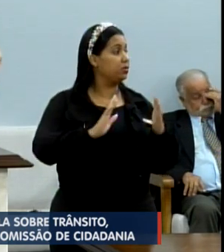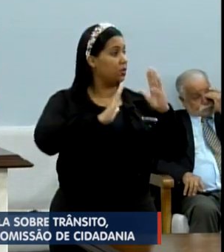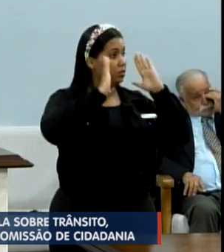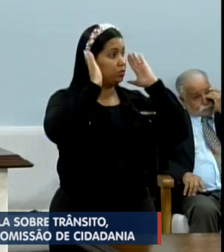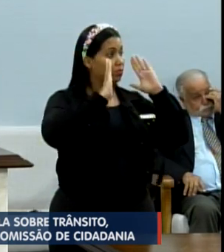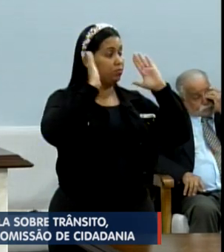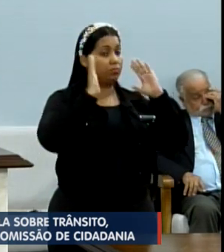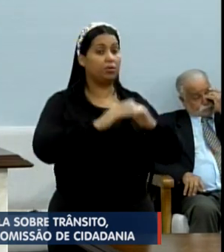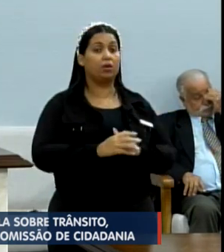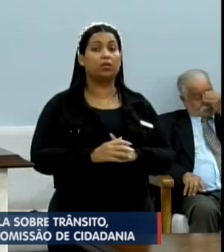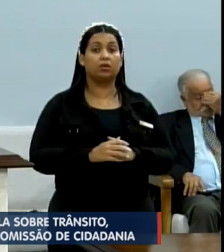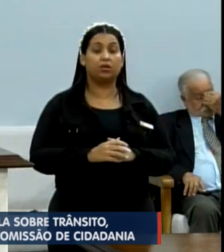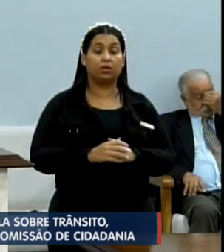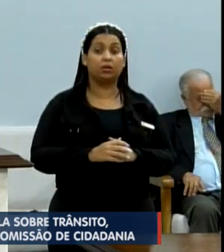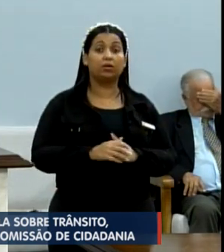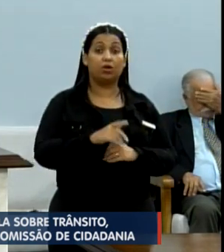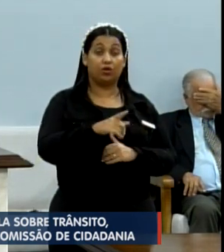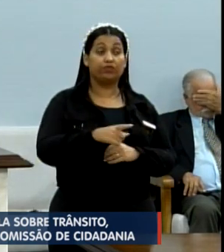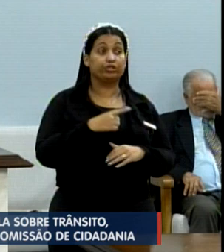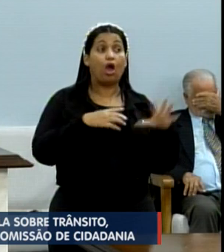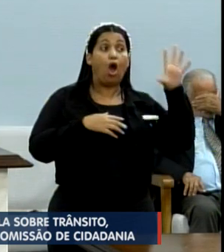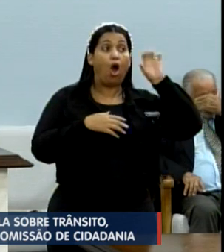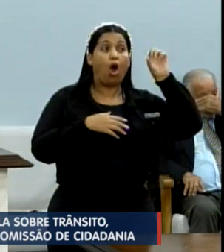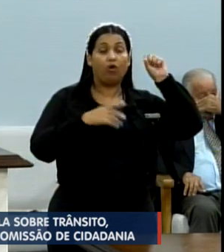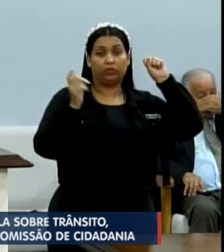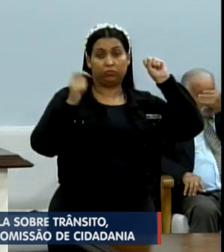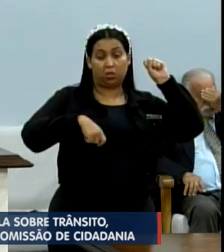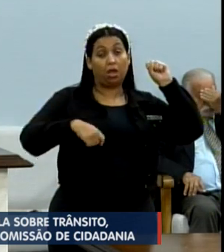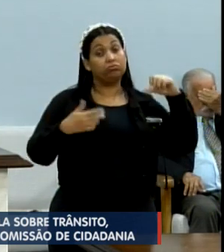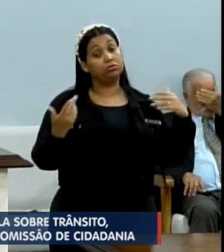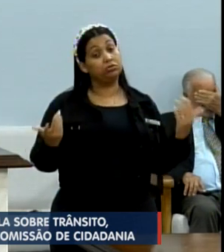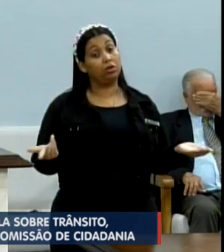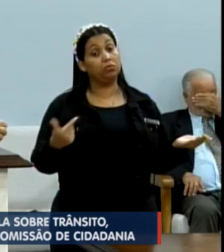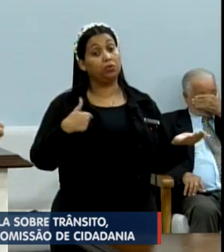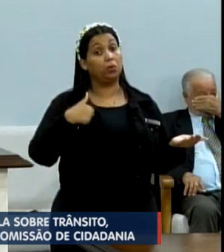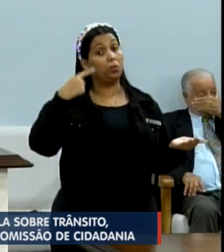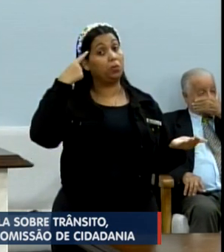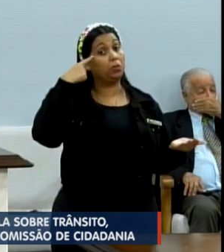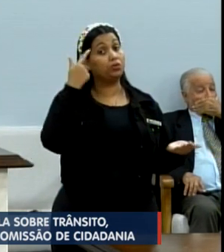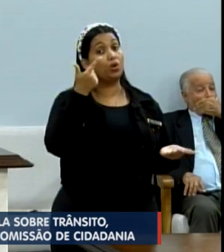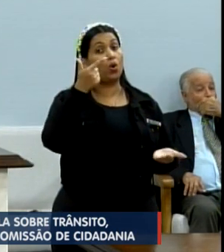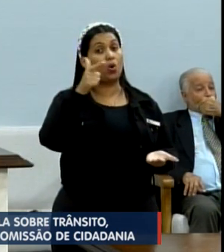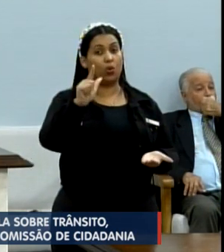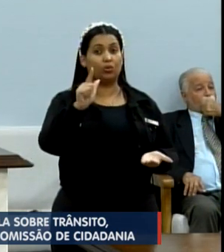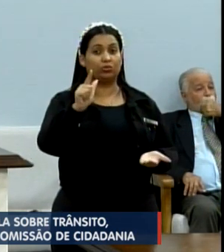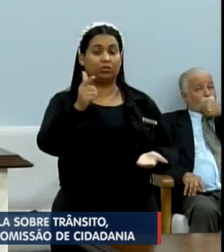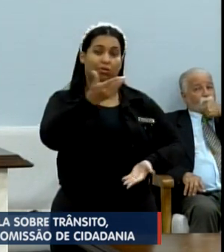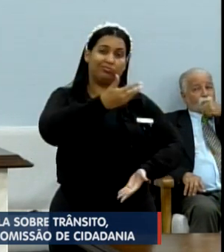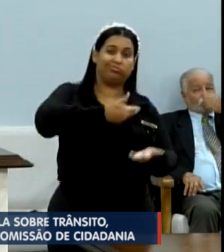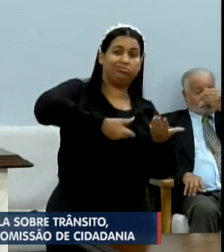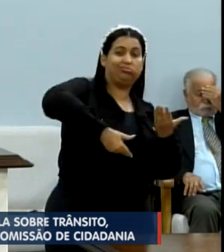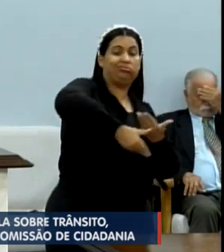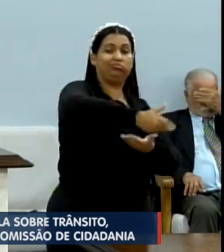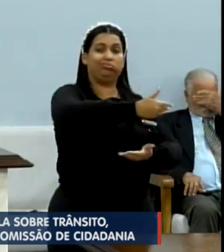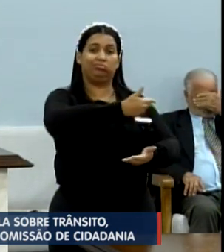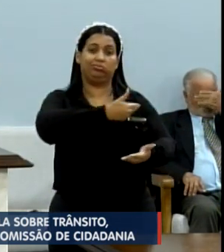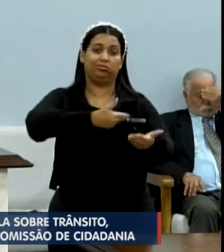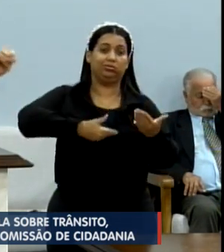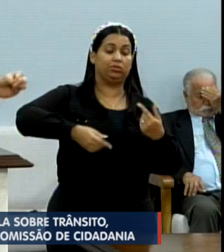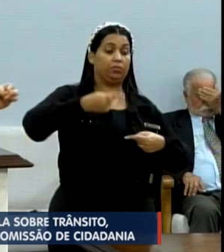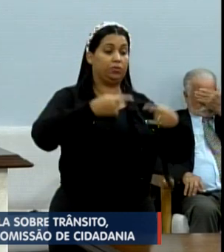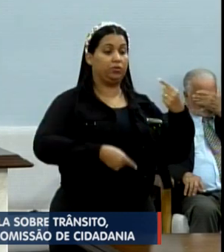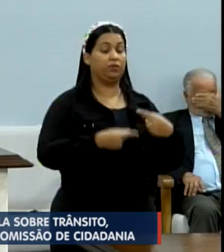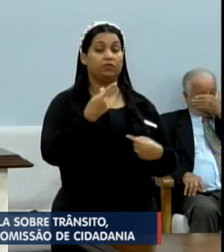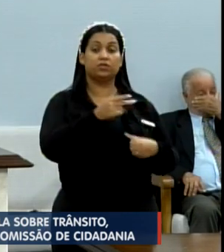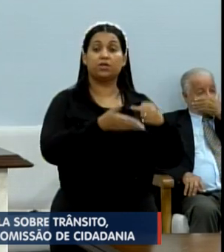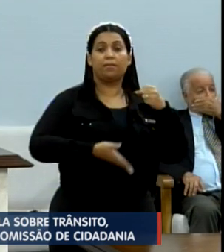de onde o senhor estiver aqui na casa, deve estar me ouvindo. Eu imaginei que a gente teria uma outra relação política. Que o fato de o senhor